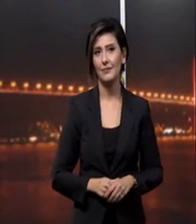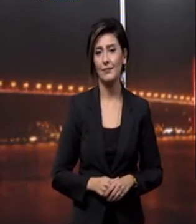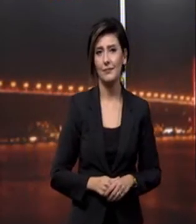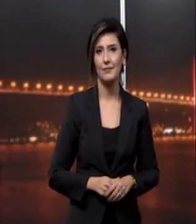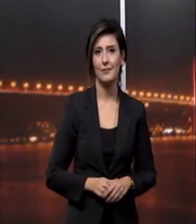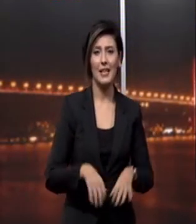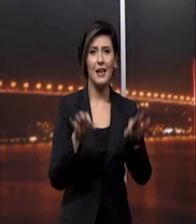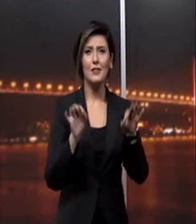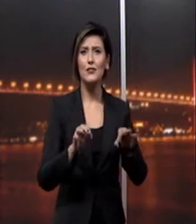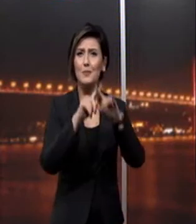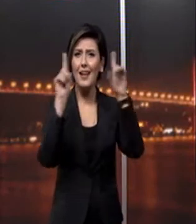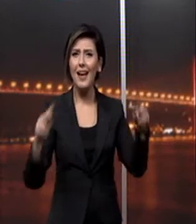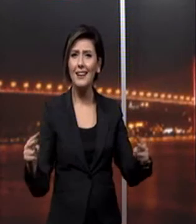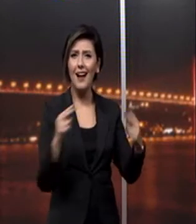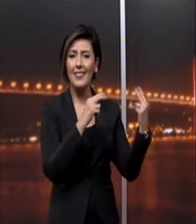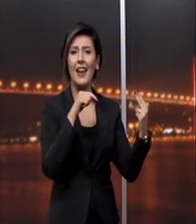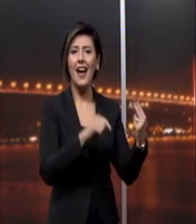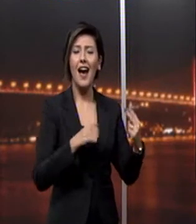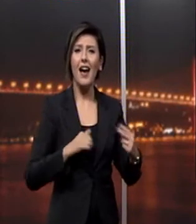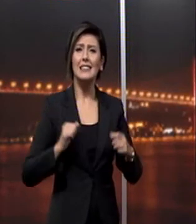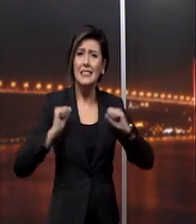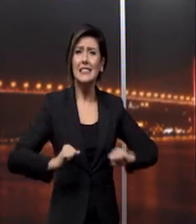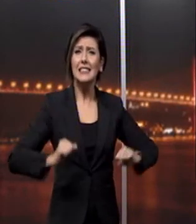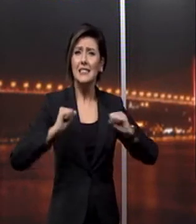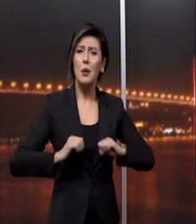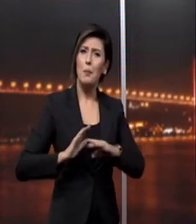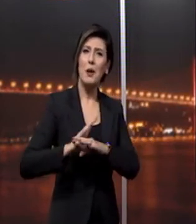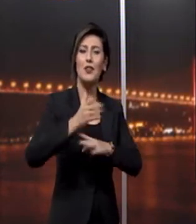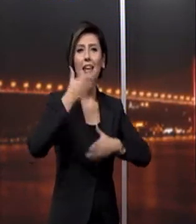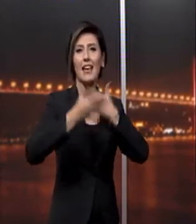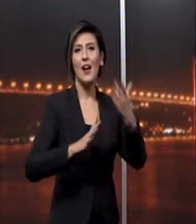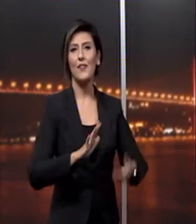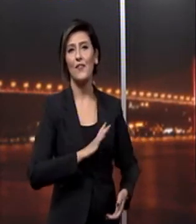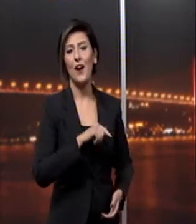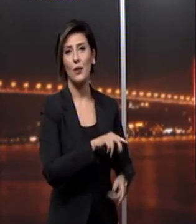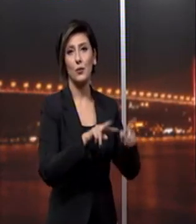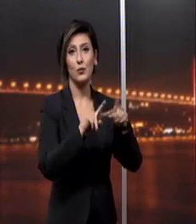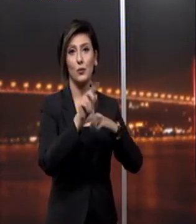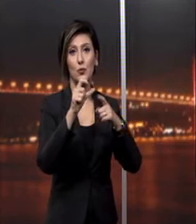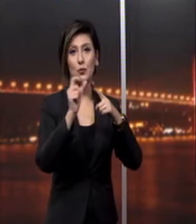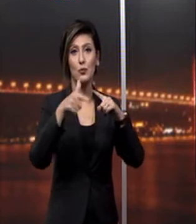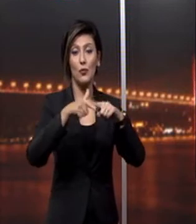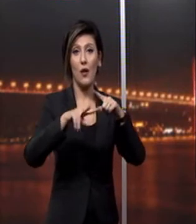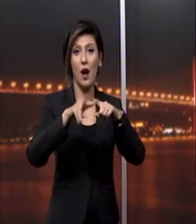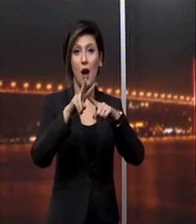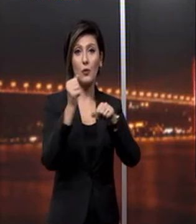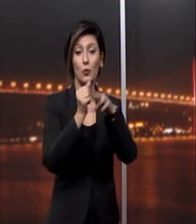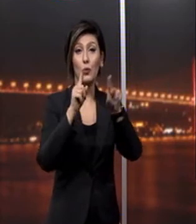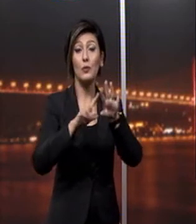Şimdi ekranlarınıza azmin ve başarının hikayesini getiriyoruz Yusuf Akgün, henüz 6